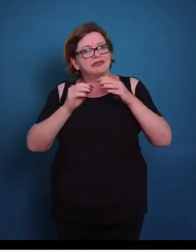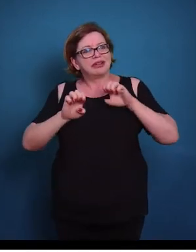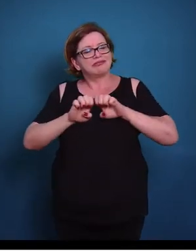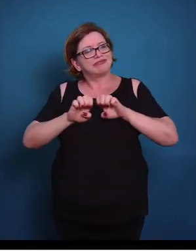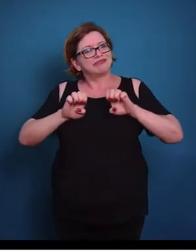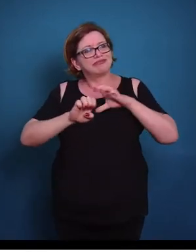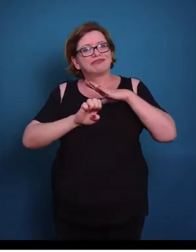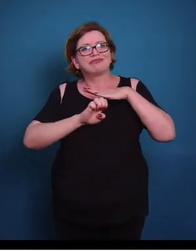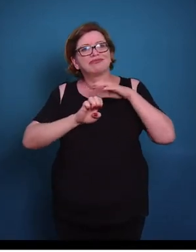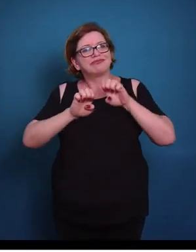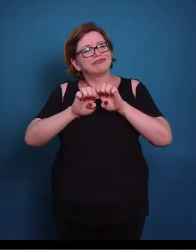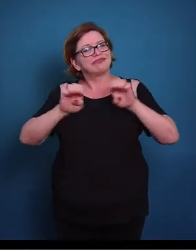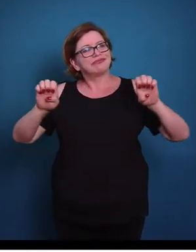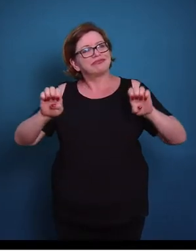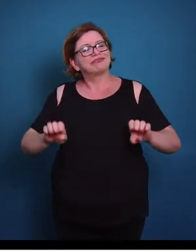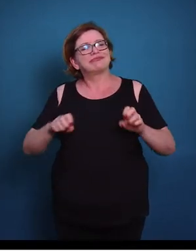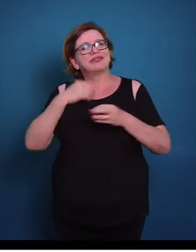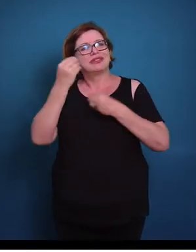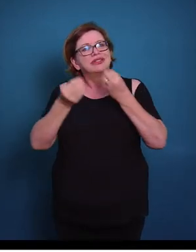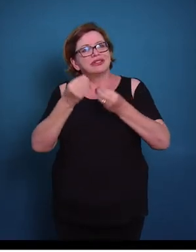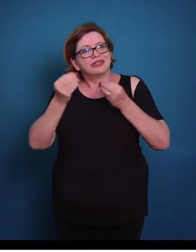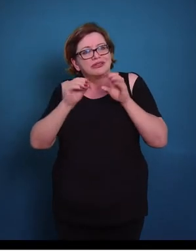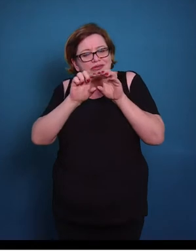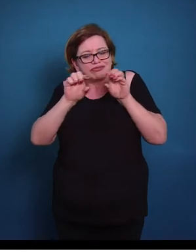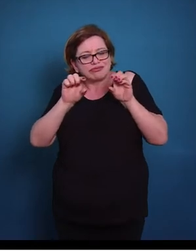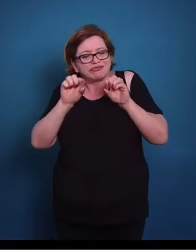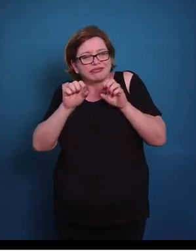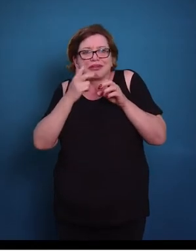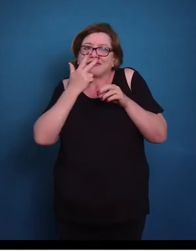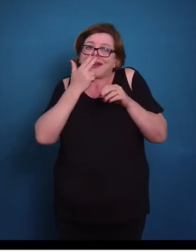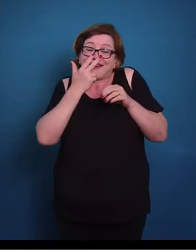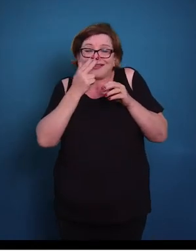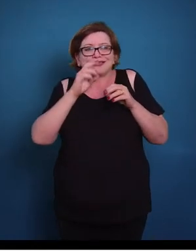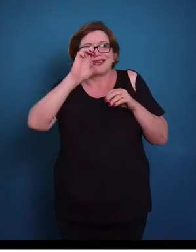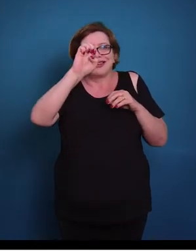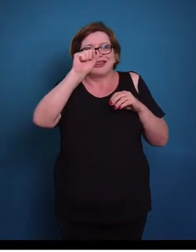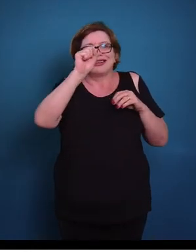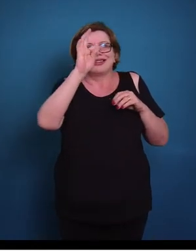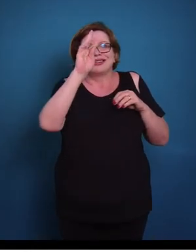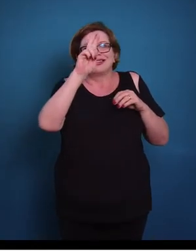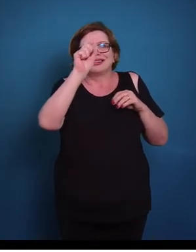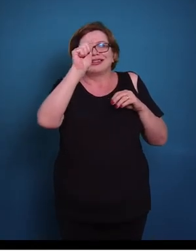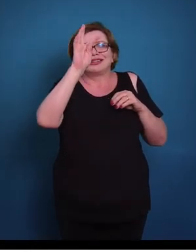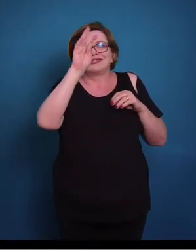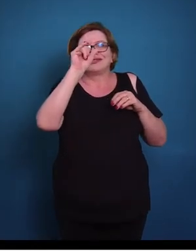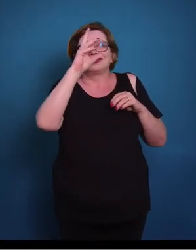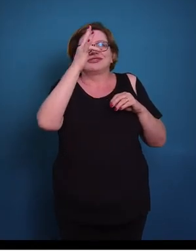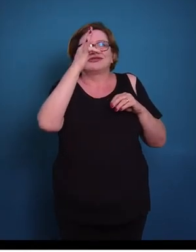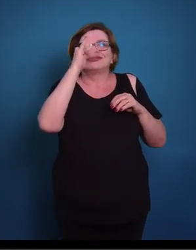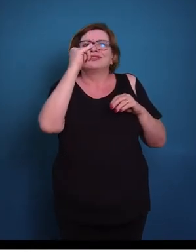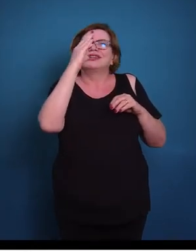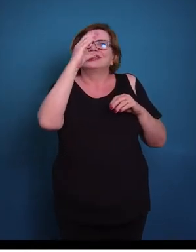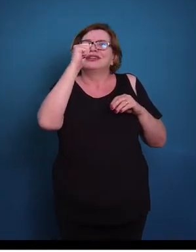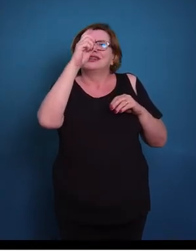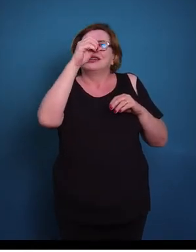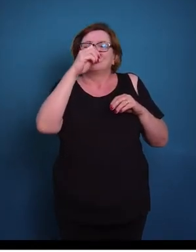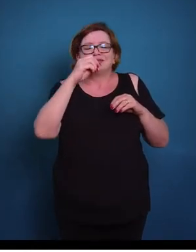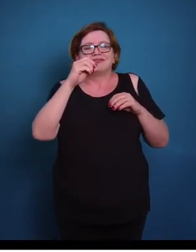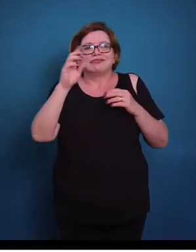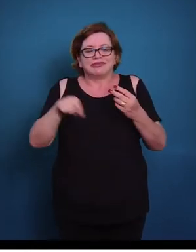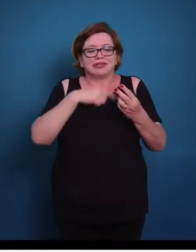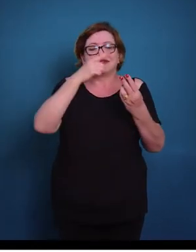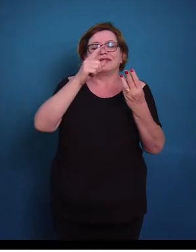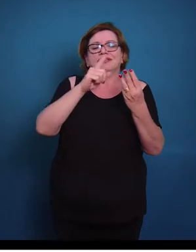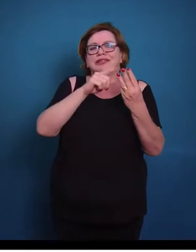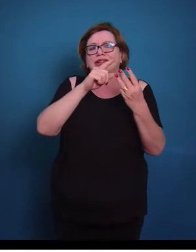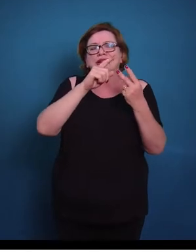pseudostratificado. Por isso o pseudostratificado. E daí nós temos os epitélios estratificados, onde nós temos um número maior